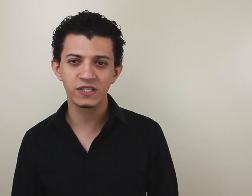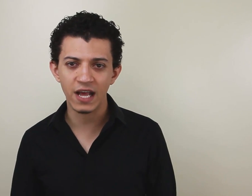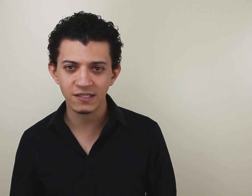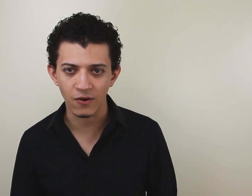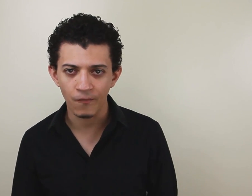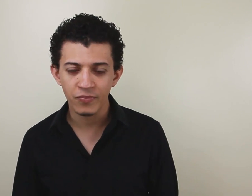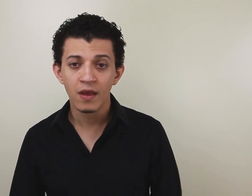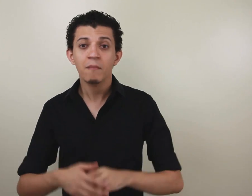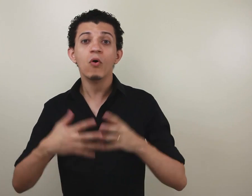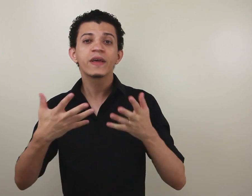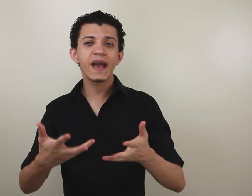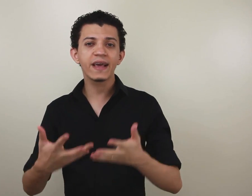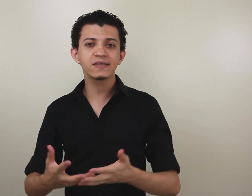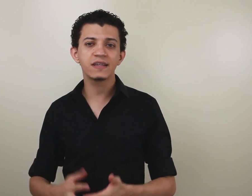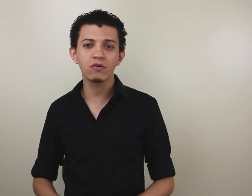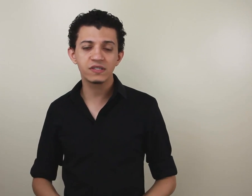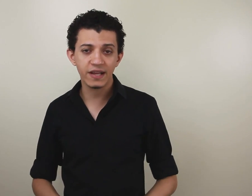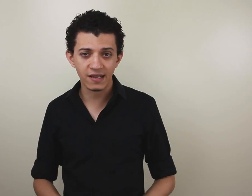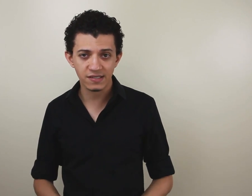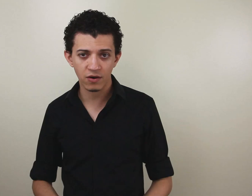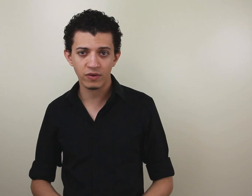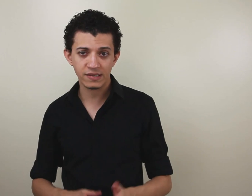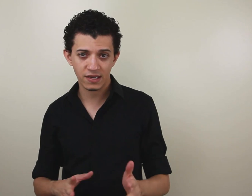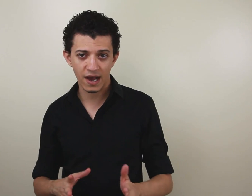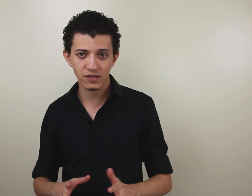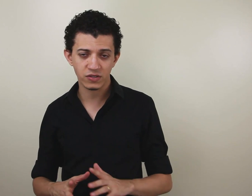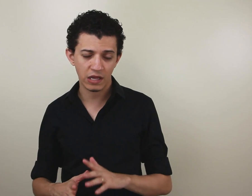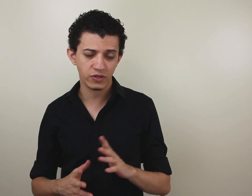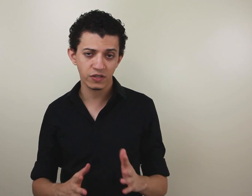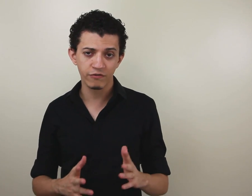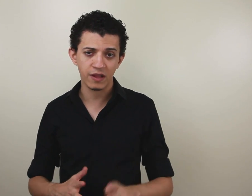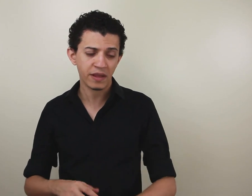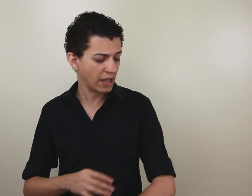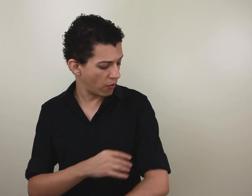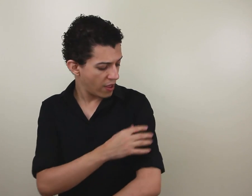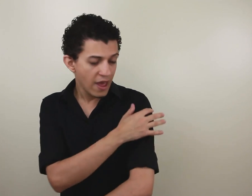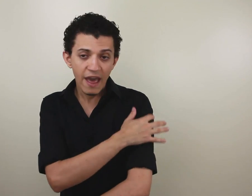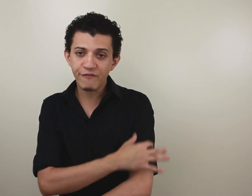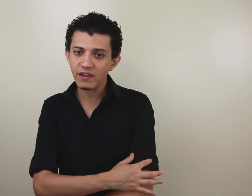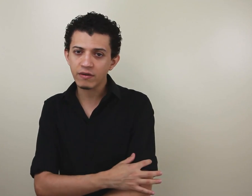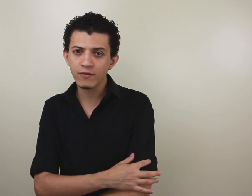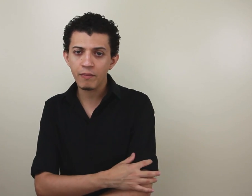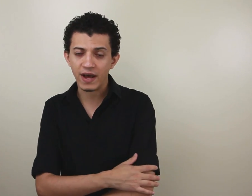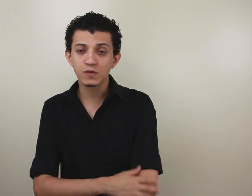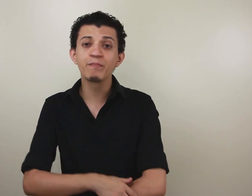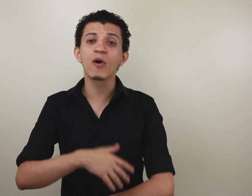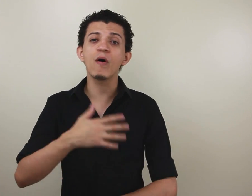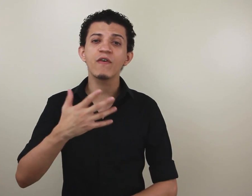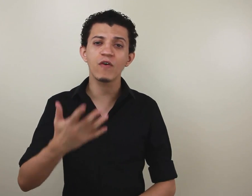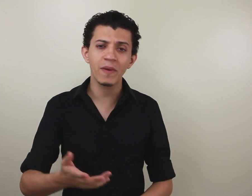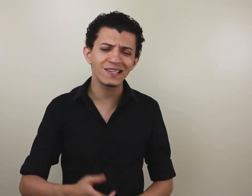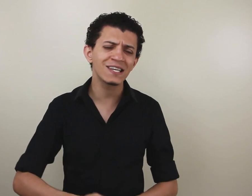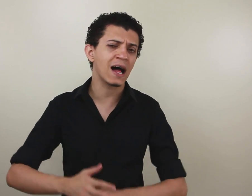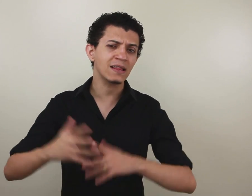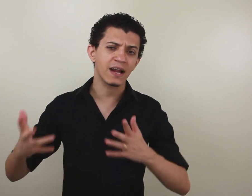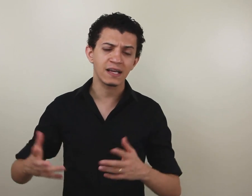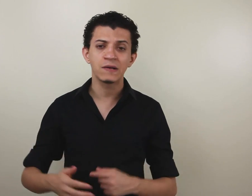de seriação. Por que esse sinal de seriação, nesse caso do ensino fundamental, é feito aqui no braço? Provavelmente, lá atrás,